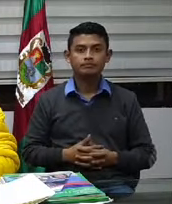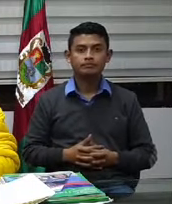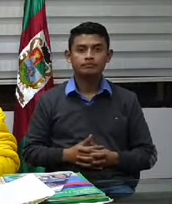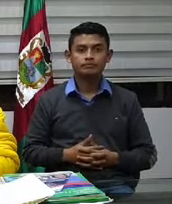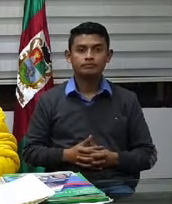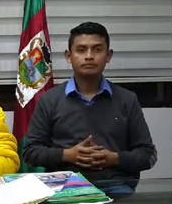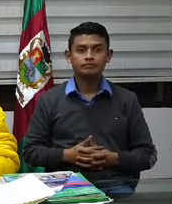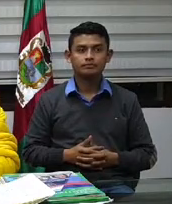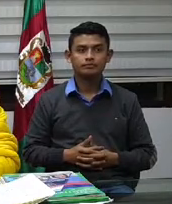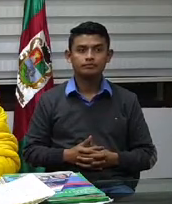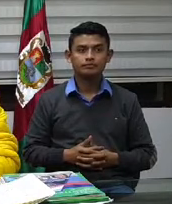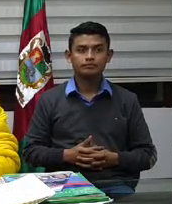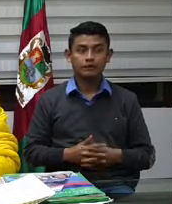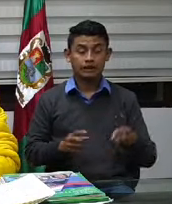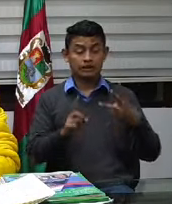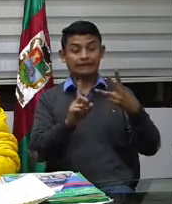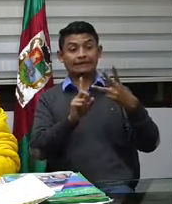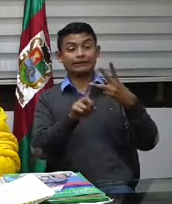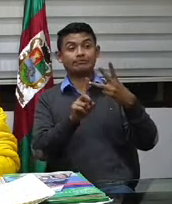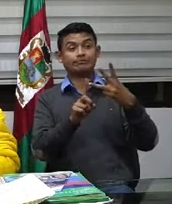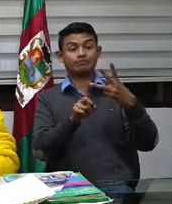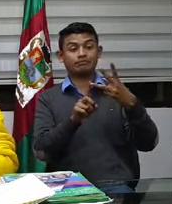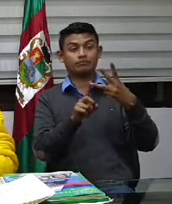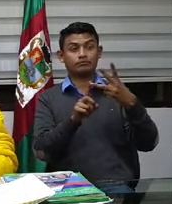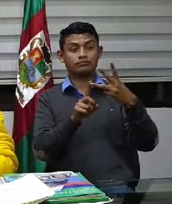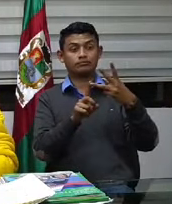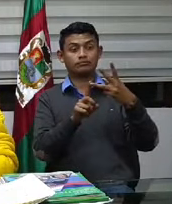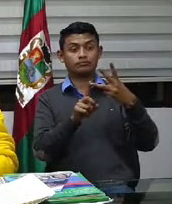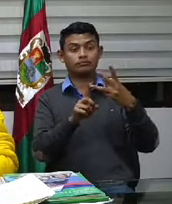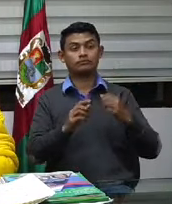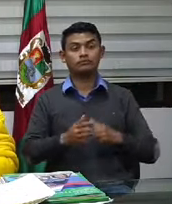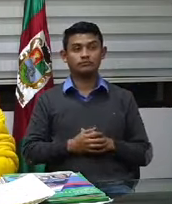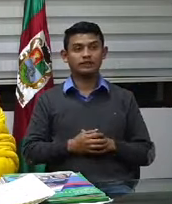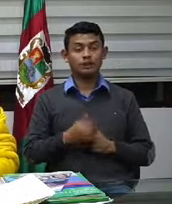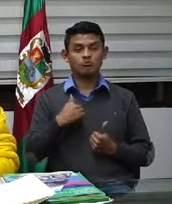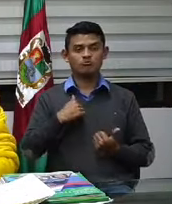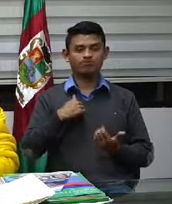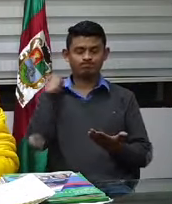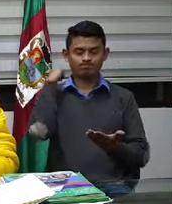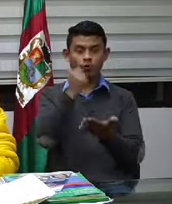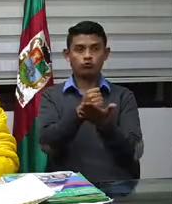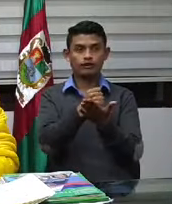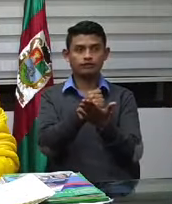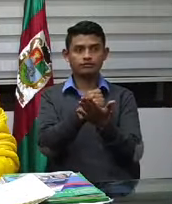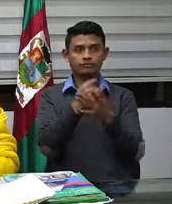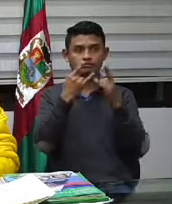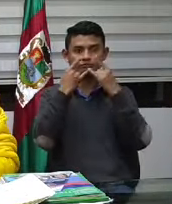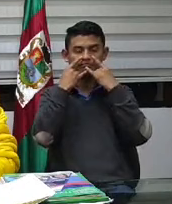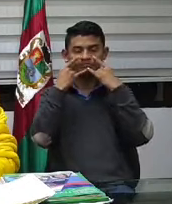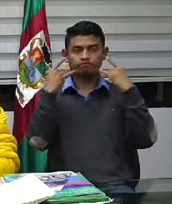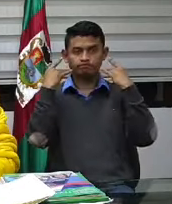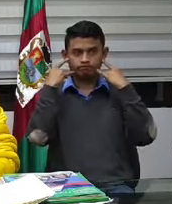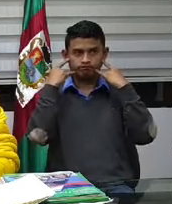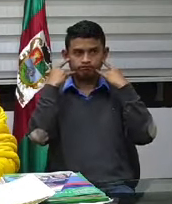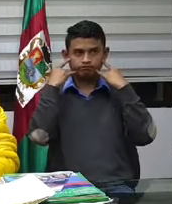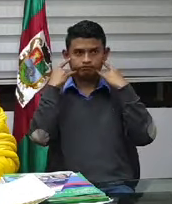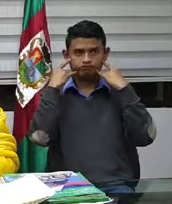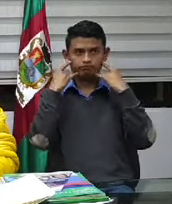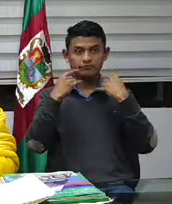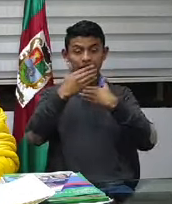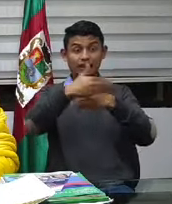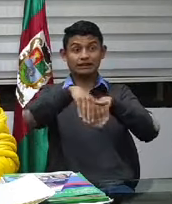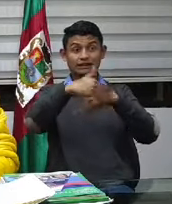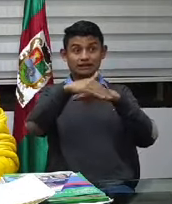vamos a ser obligatorio y ya como debe ser el uso del tapabocas, el uso del tapabocas en espacios